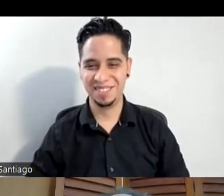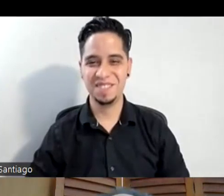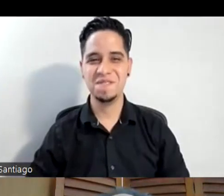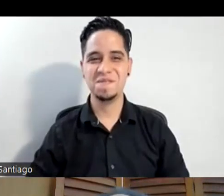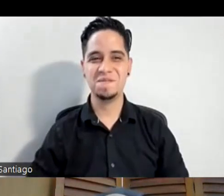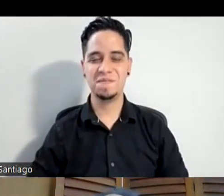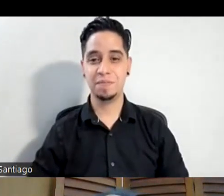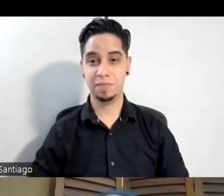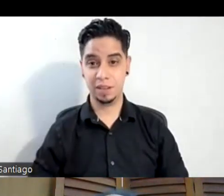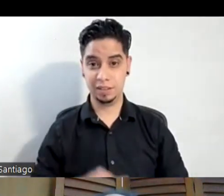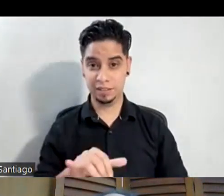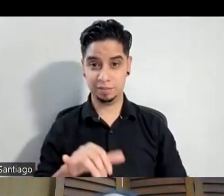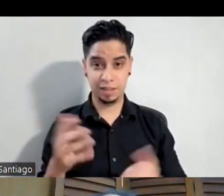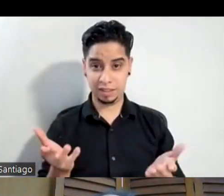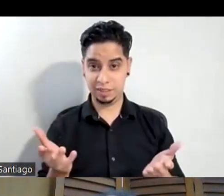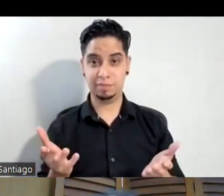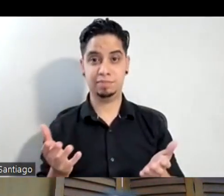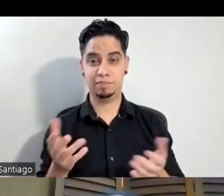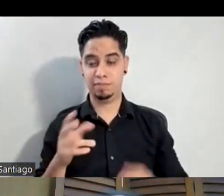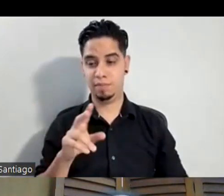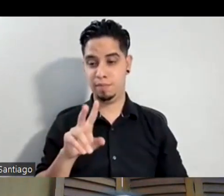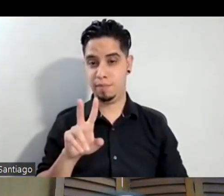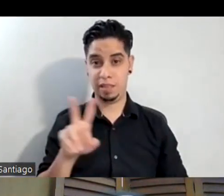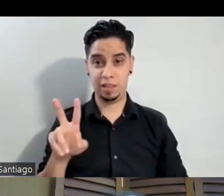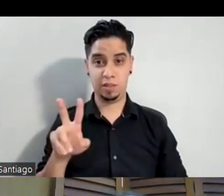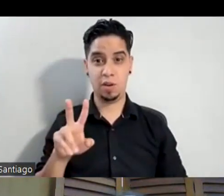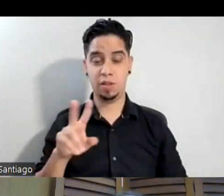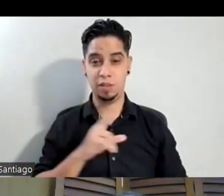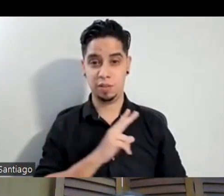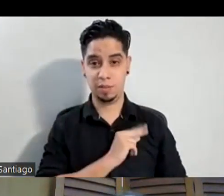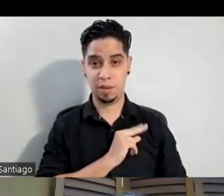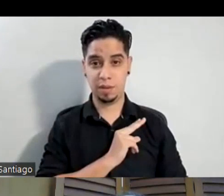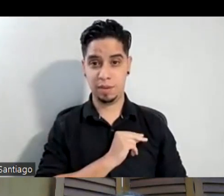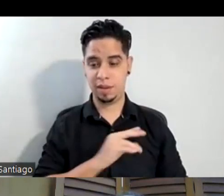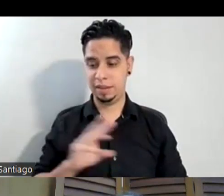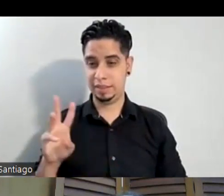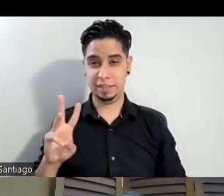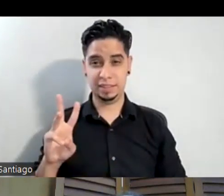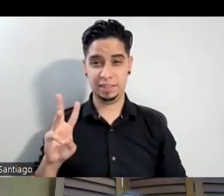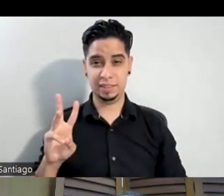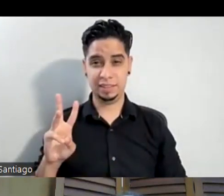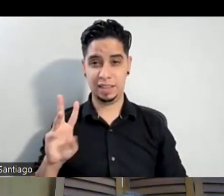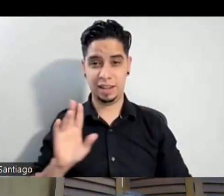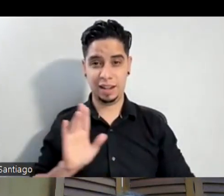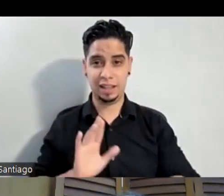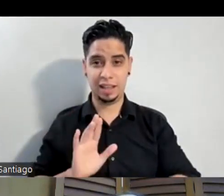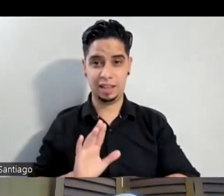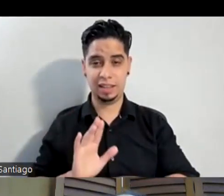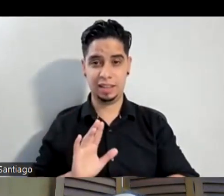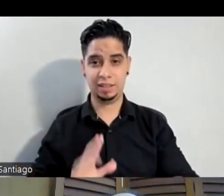Así que aquí estamos, 22 de noviembre, 6 de la tarde. ¡Ay, mi madre! Y si